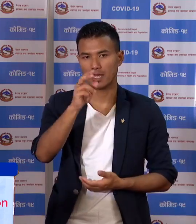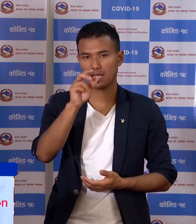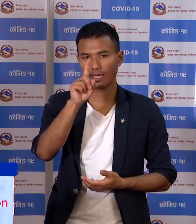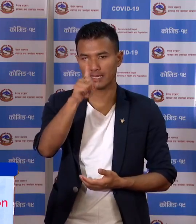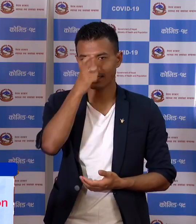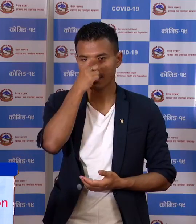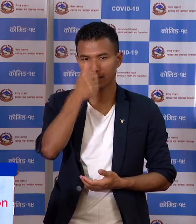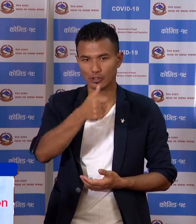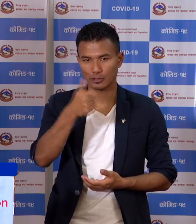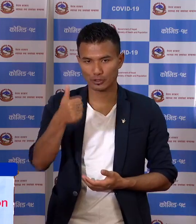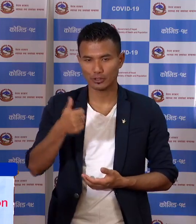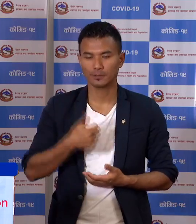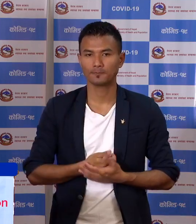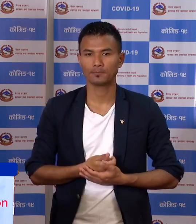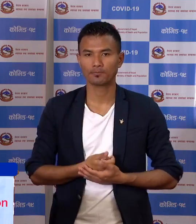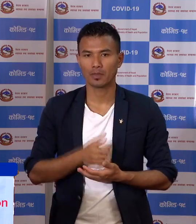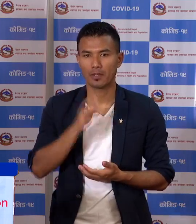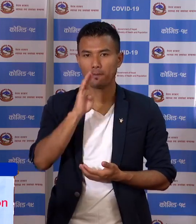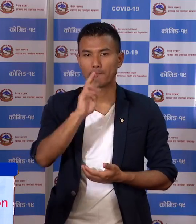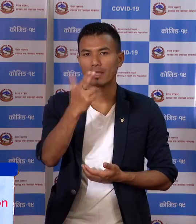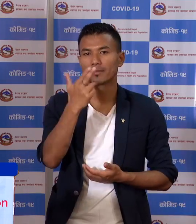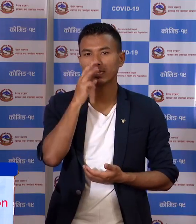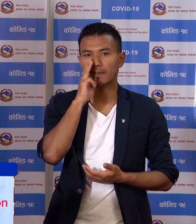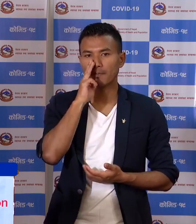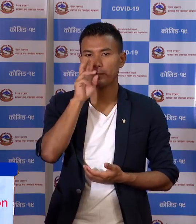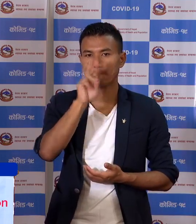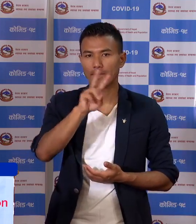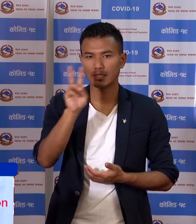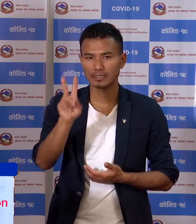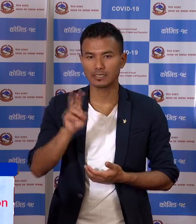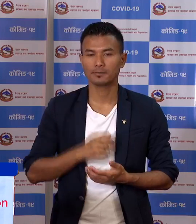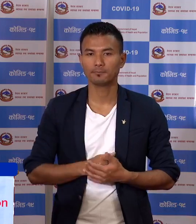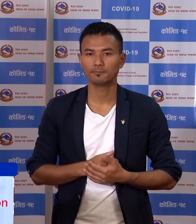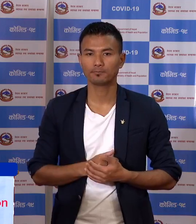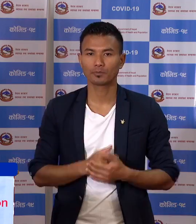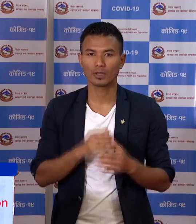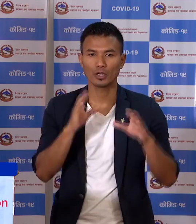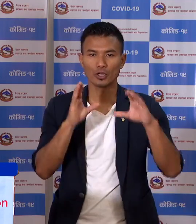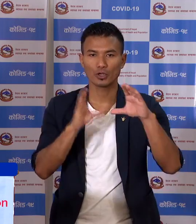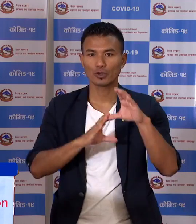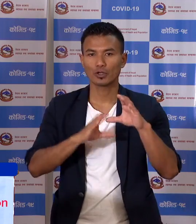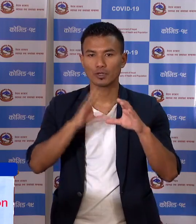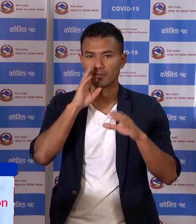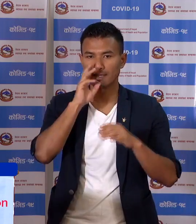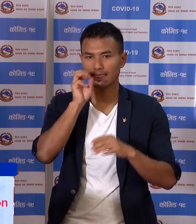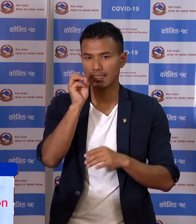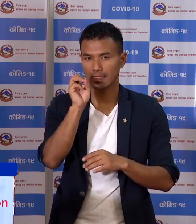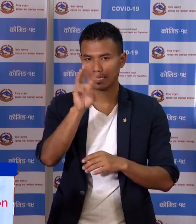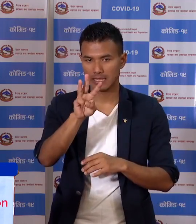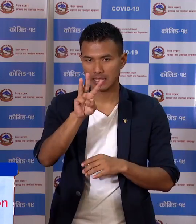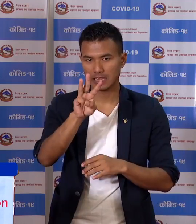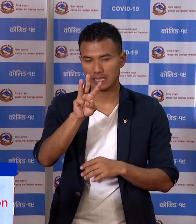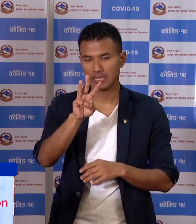1666, गंड़की प्रदेश मां 3,